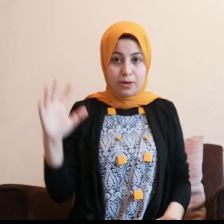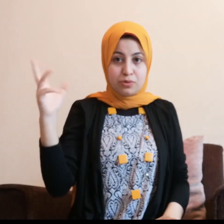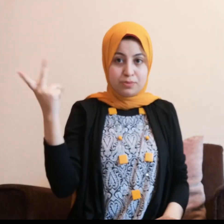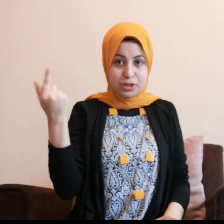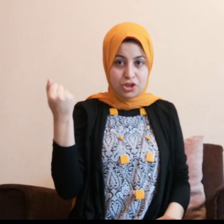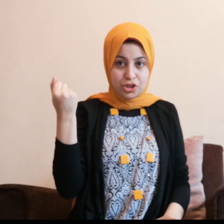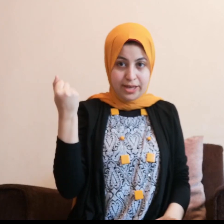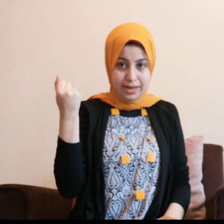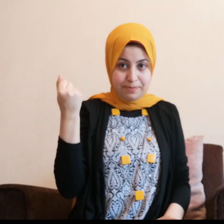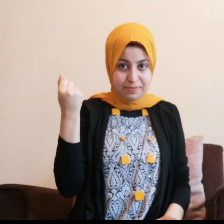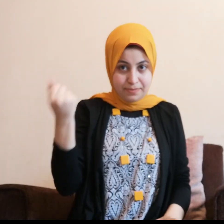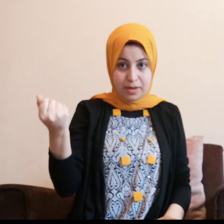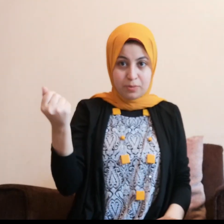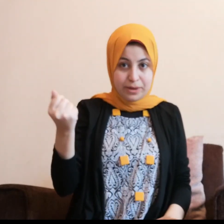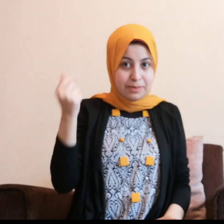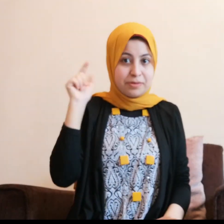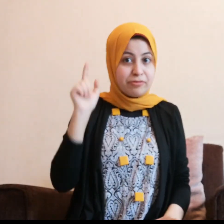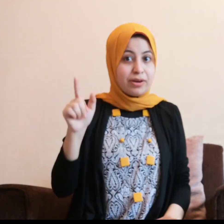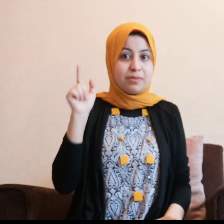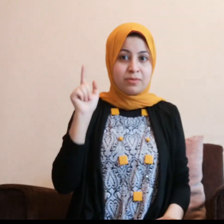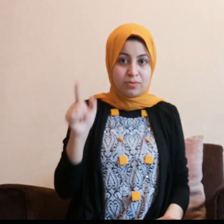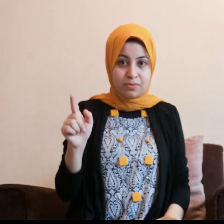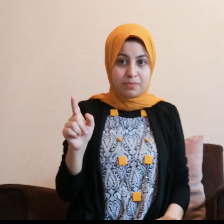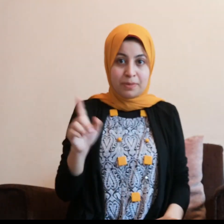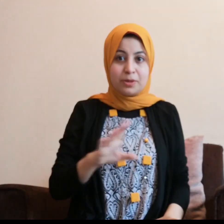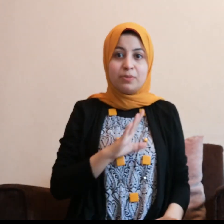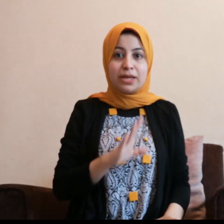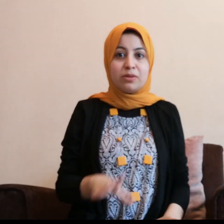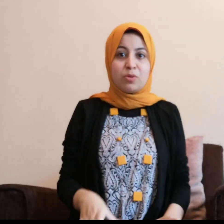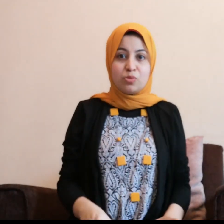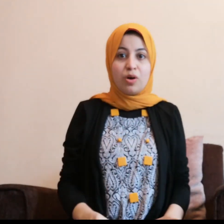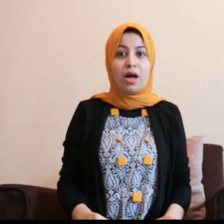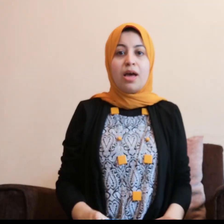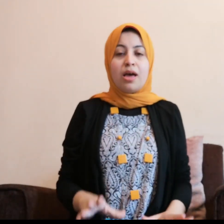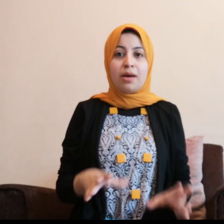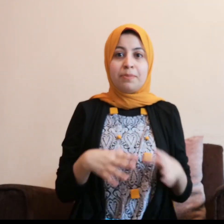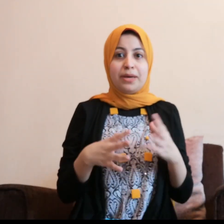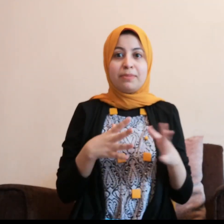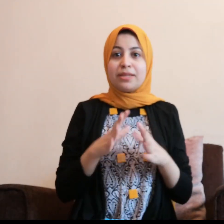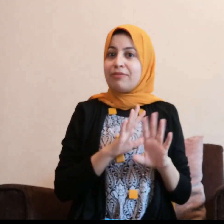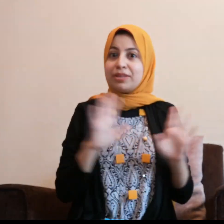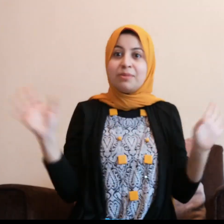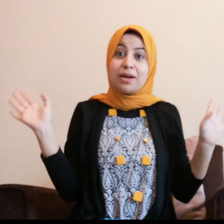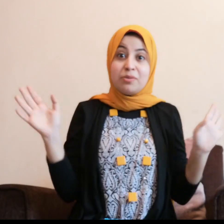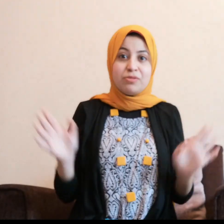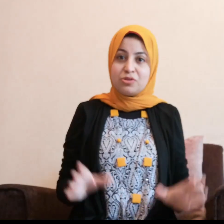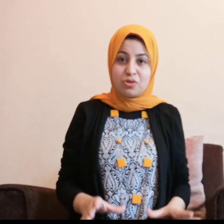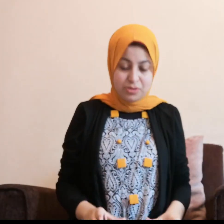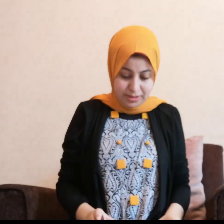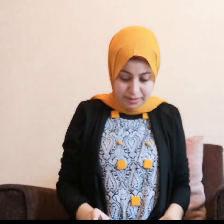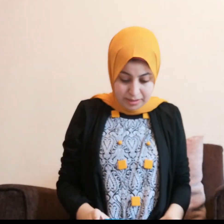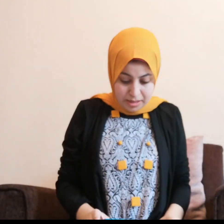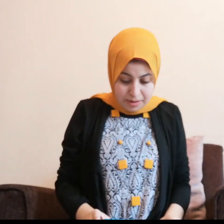وبرده مش كاب نخبرنا من فرق ما بينهم لان الموضوع بيعمل خلافات كبيرة او كده